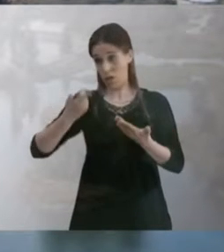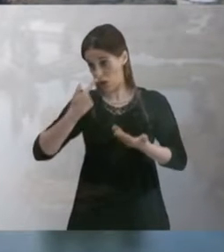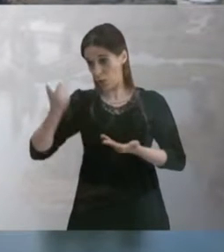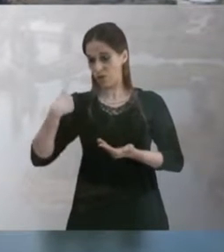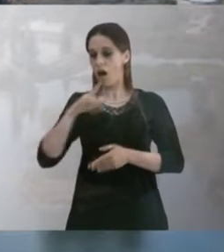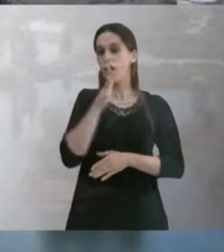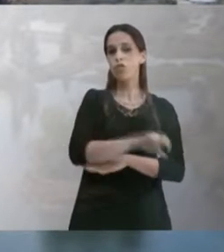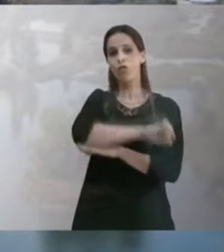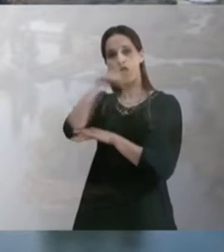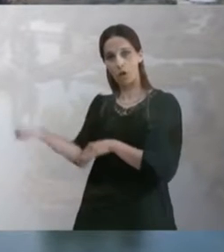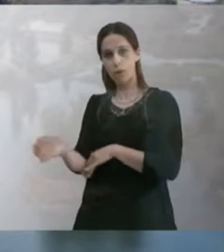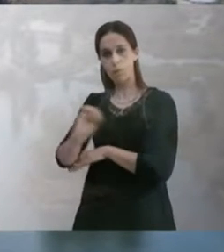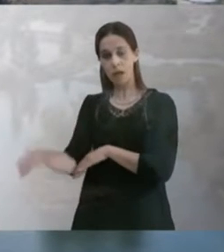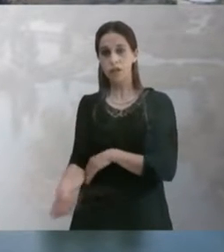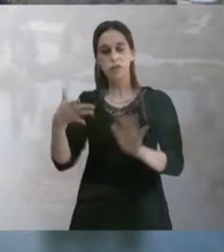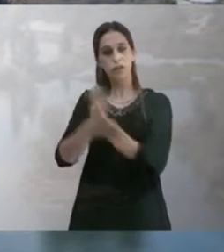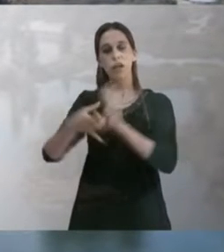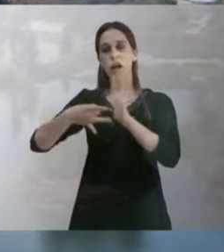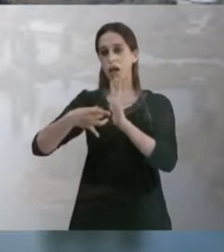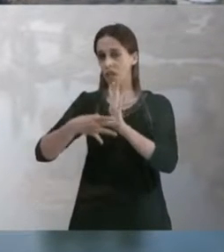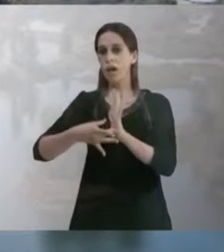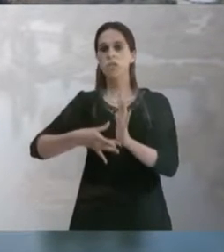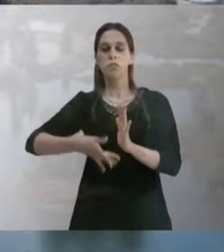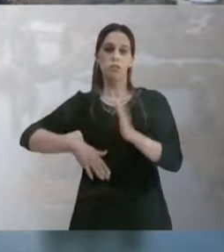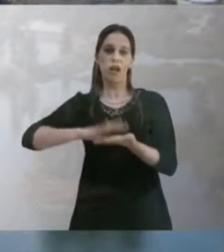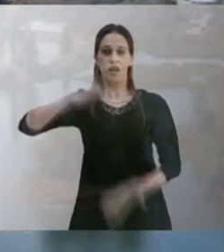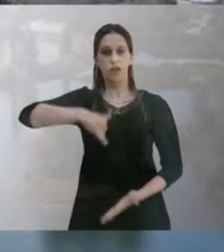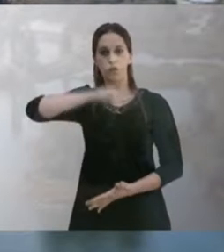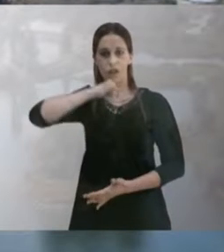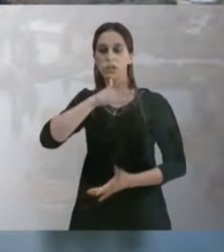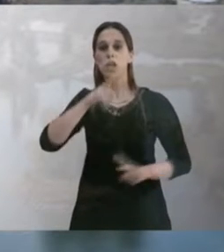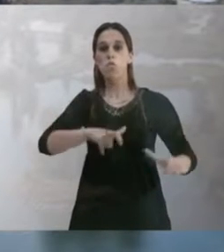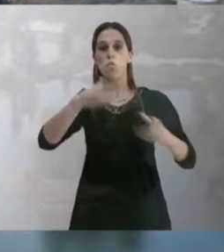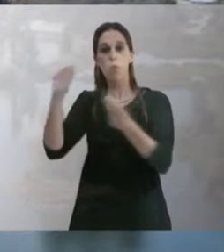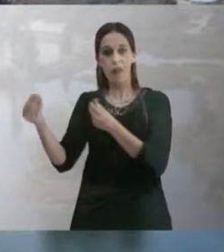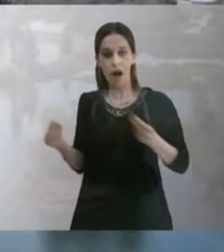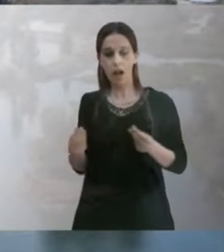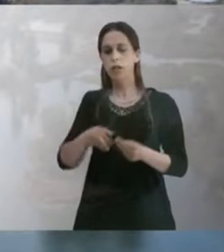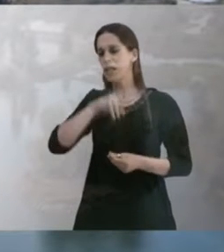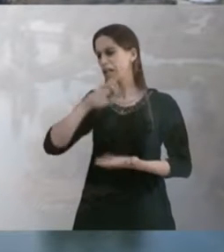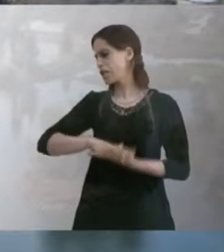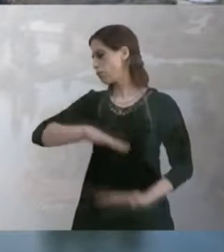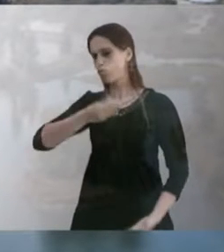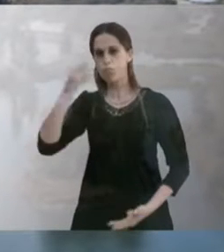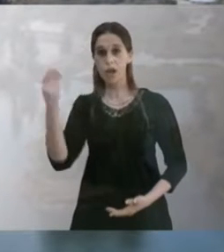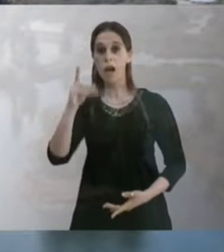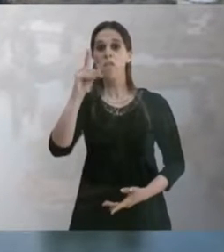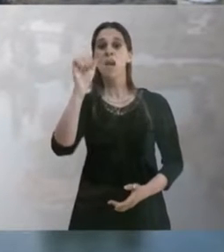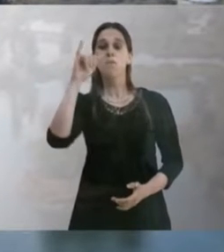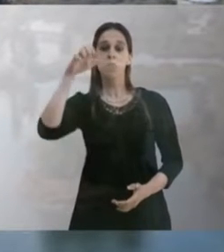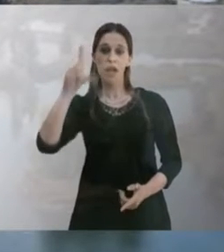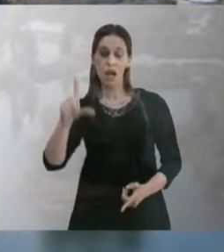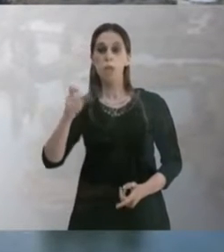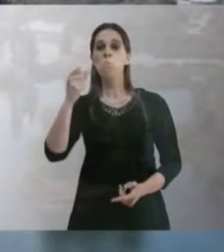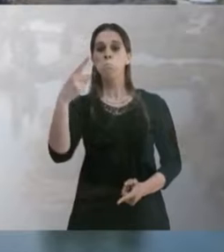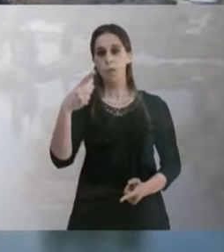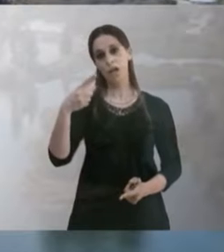pasado... ...contamos con agua superficial en cantidad y de calidad... ...nuestros embalses y humedales se encuentran... ...con importantes reservas...